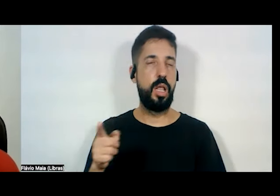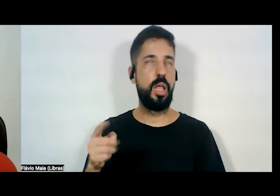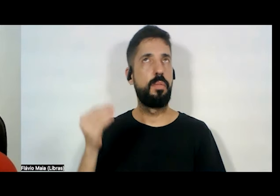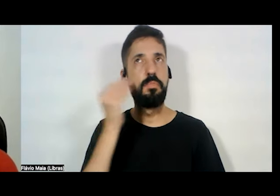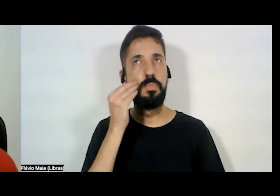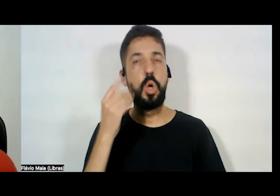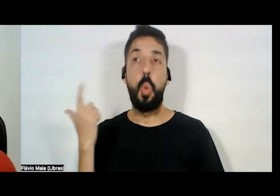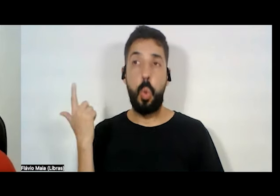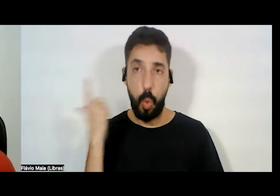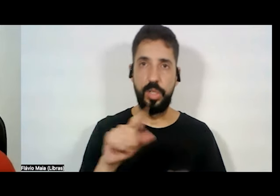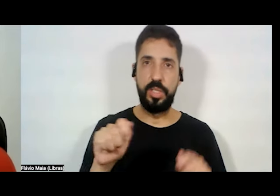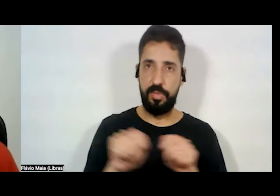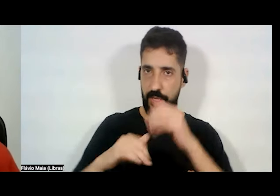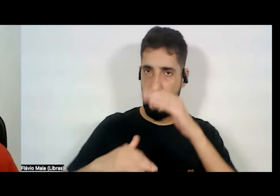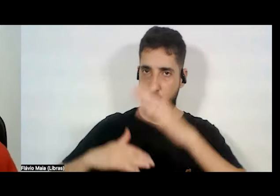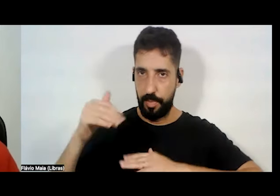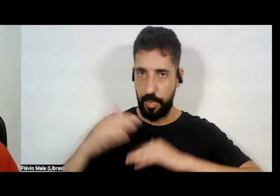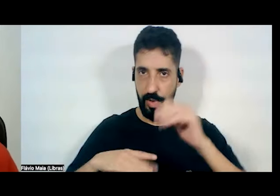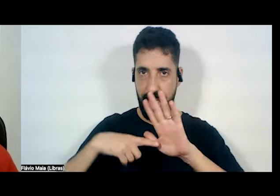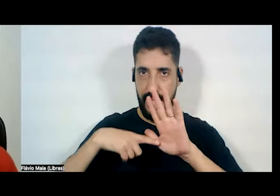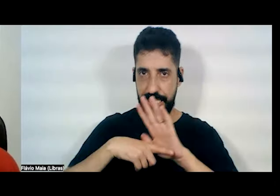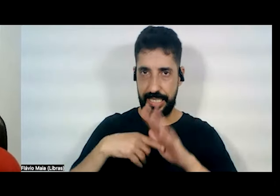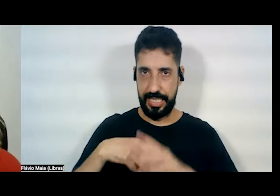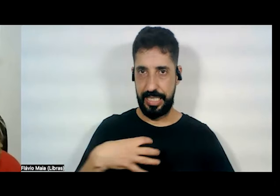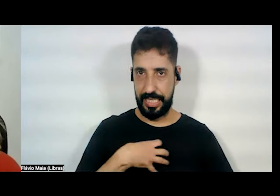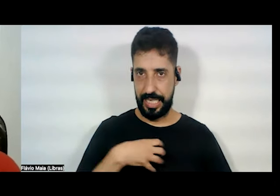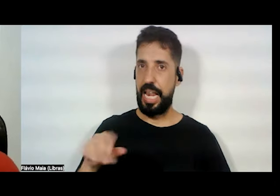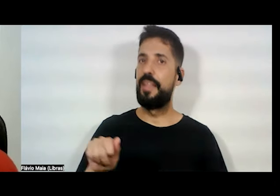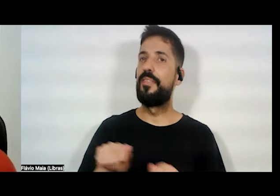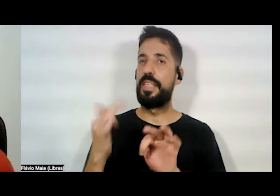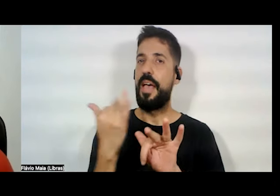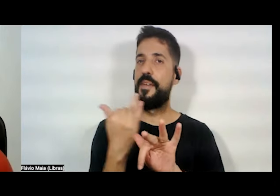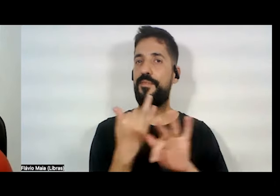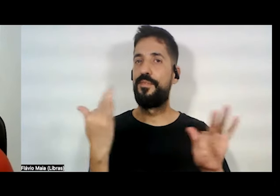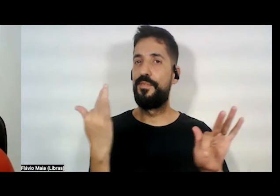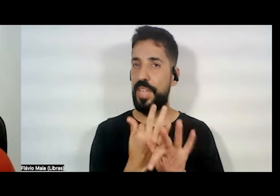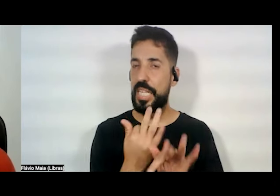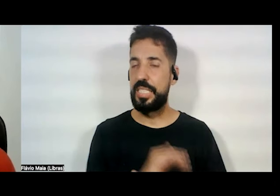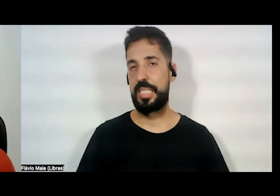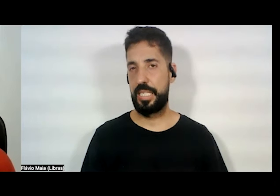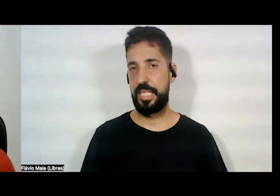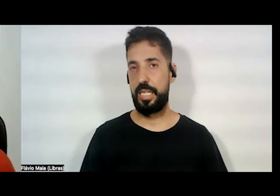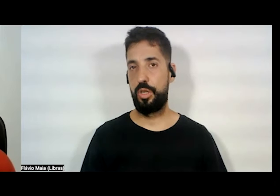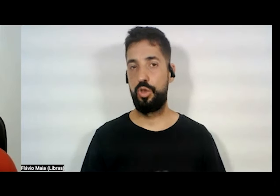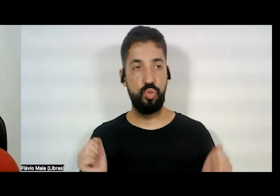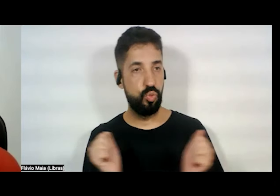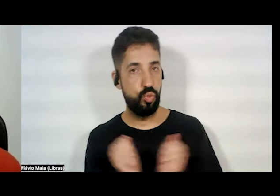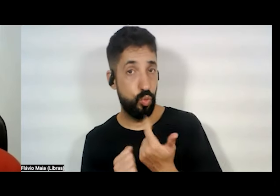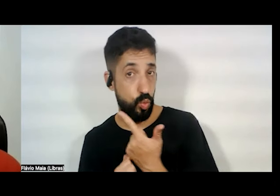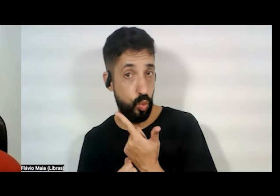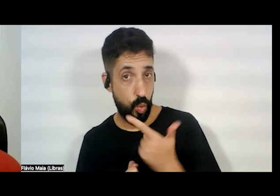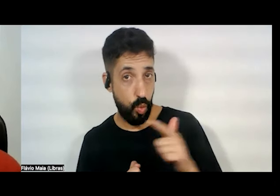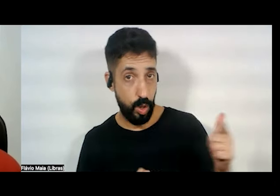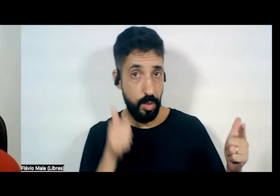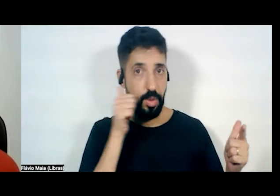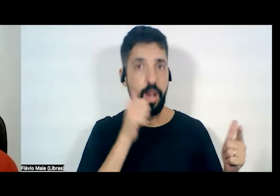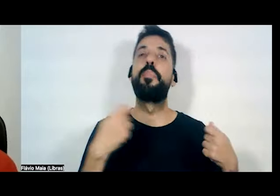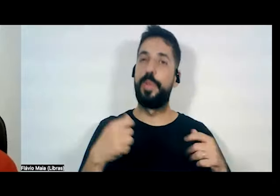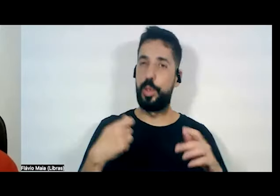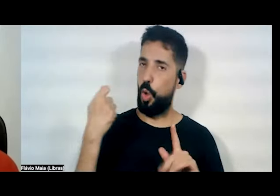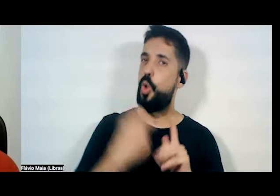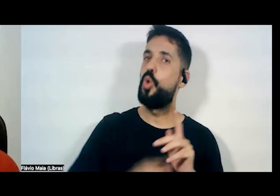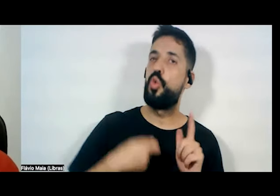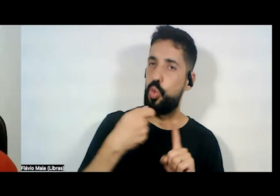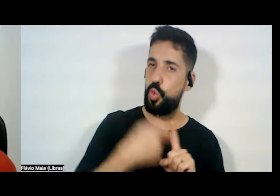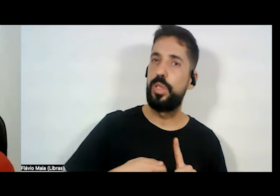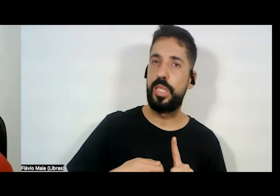produção na ciência, ela era física, por exemplo, ao lado de muitas outras mulheres, tiveram que lutar pelo direito não